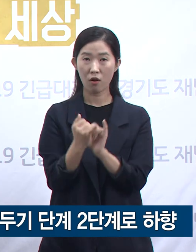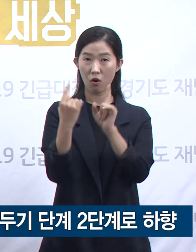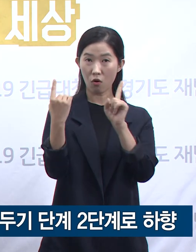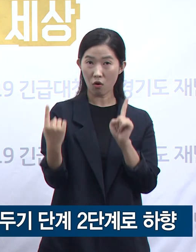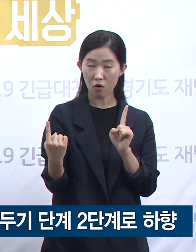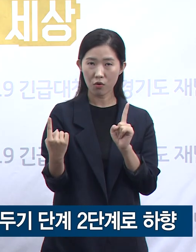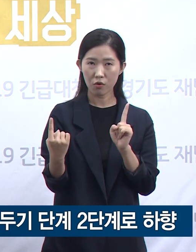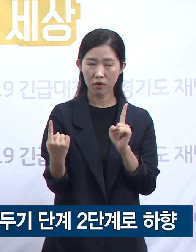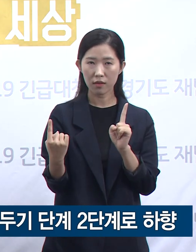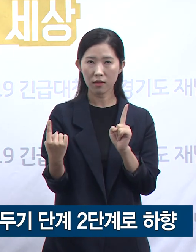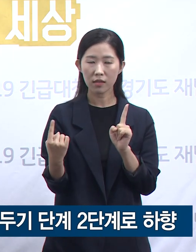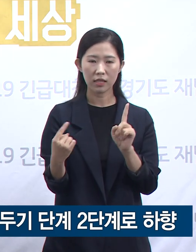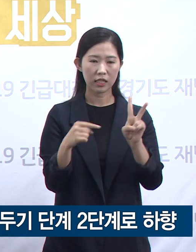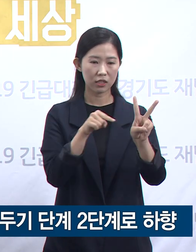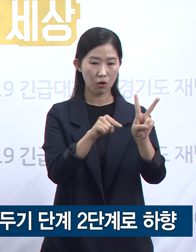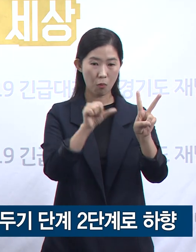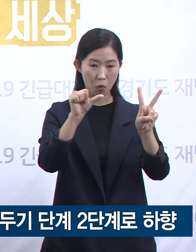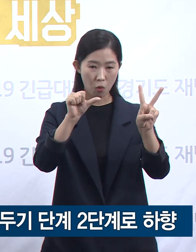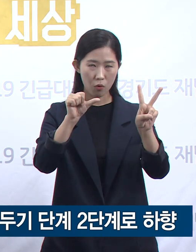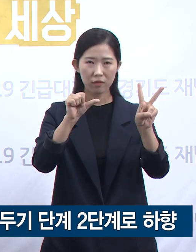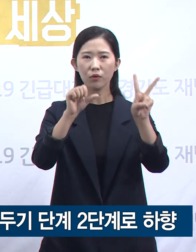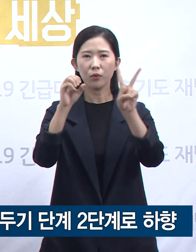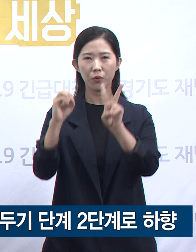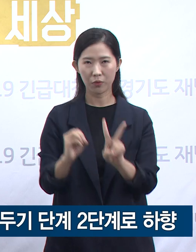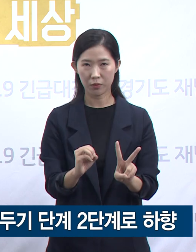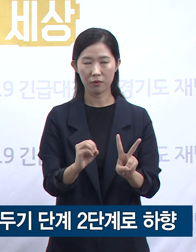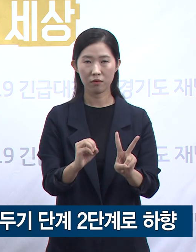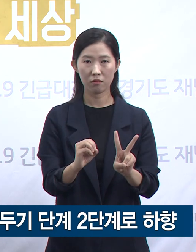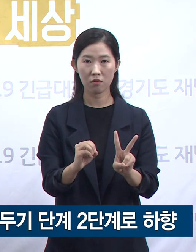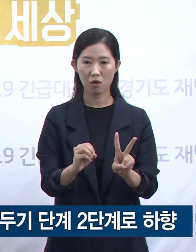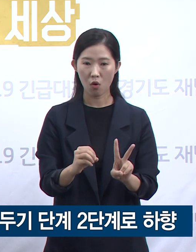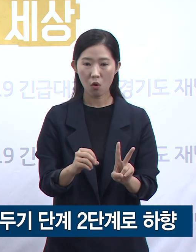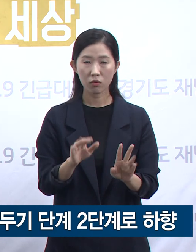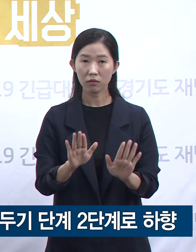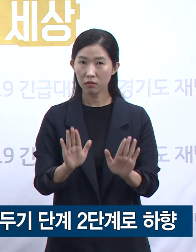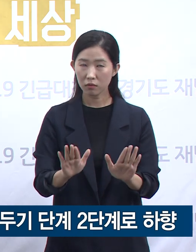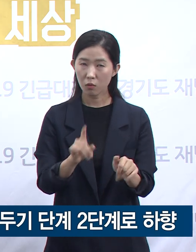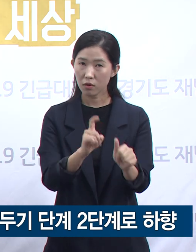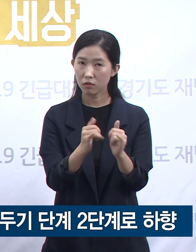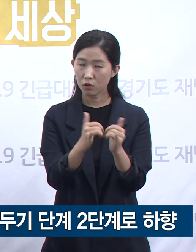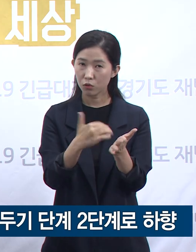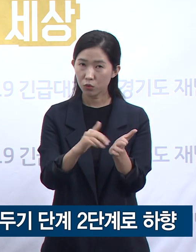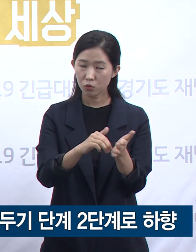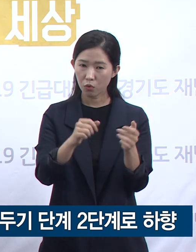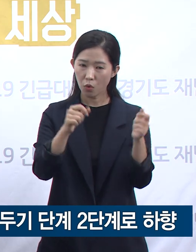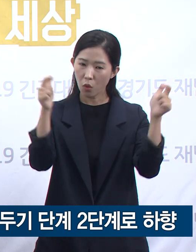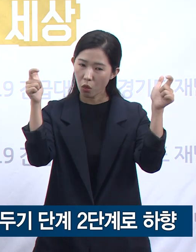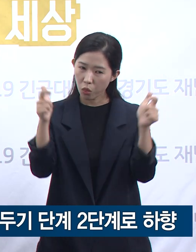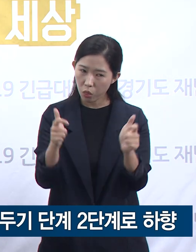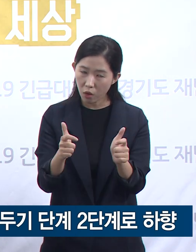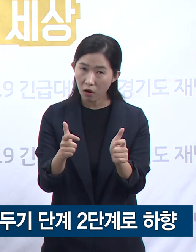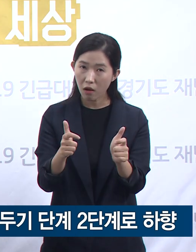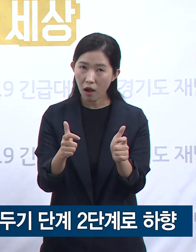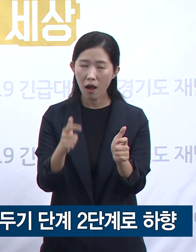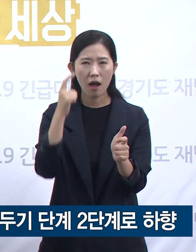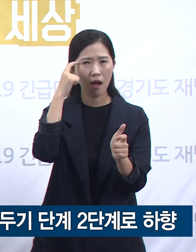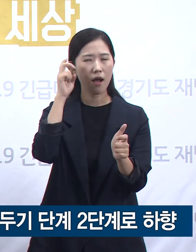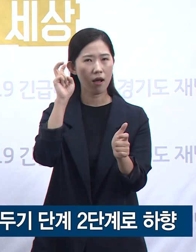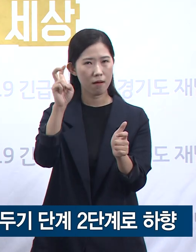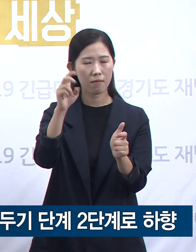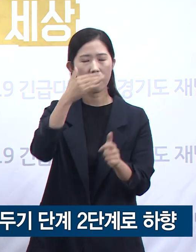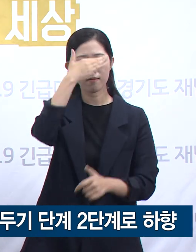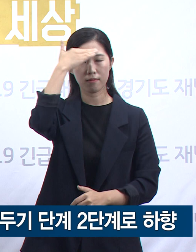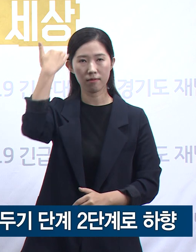누그러졌다는 판단에 근거하니 참 다행스러운 소식입니다. 하지만 치료에 있어서는